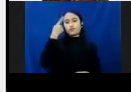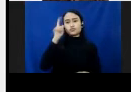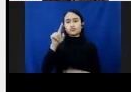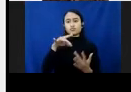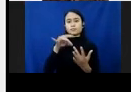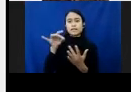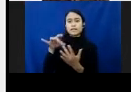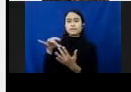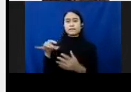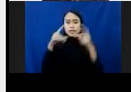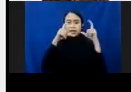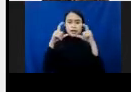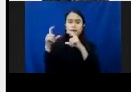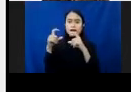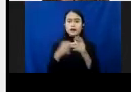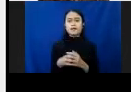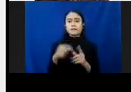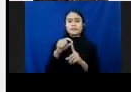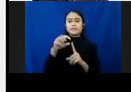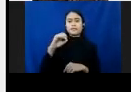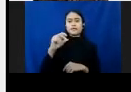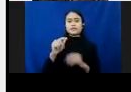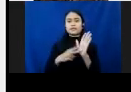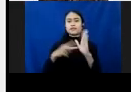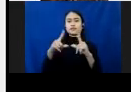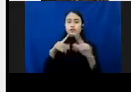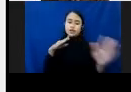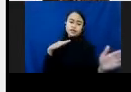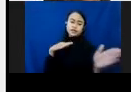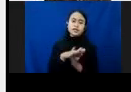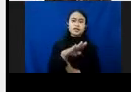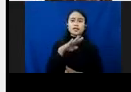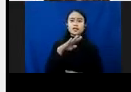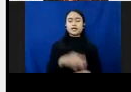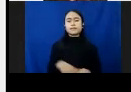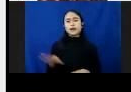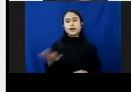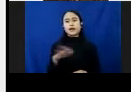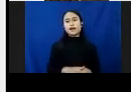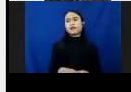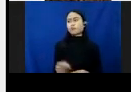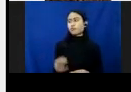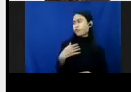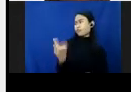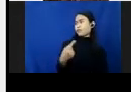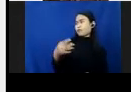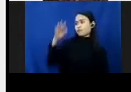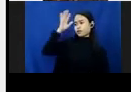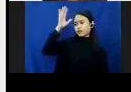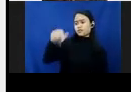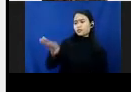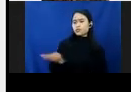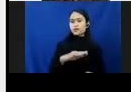gambar-gambar porno yang didistribusikan pada anak-anak. Oh, kami nggak tahu kalau itu nomor handphone anak-anak.